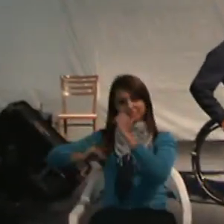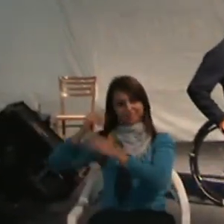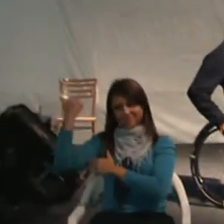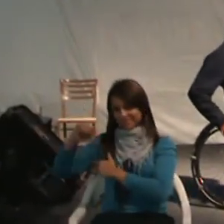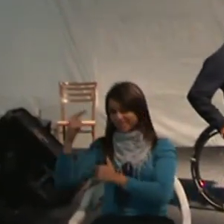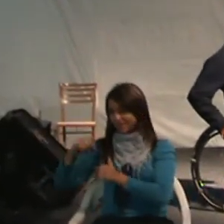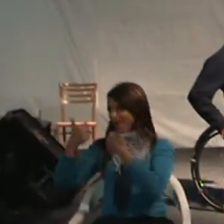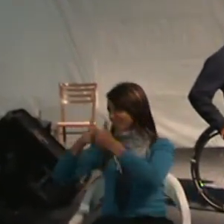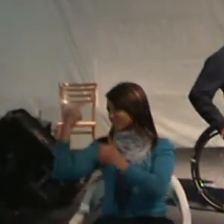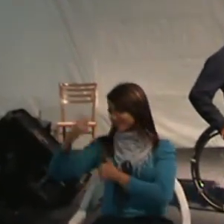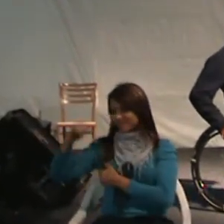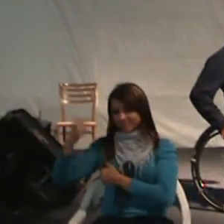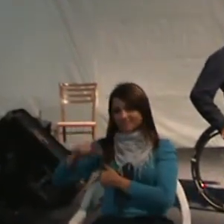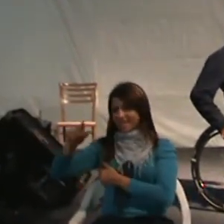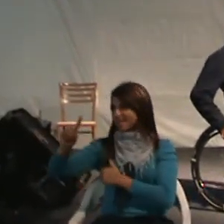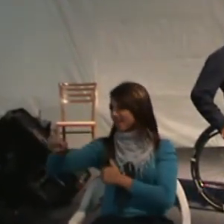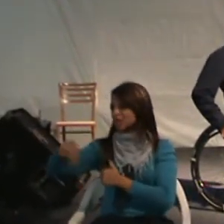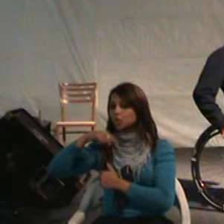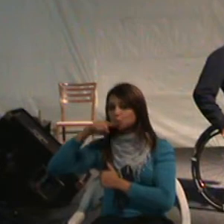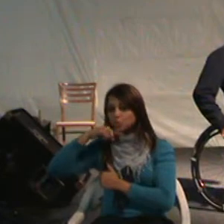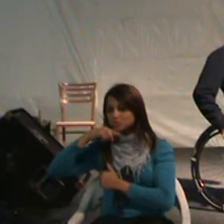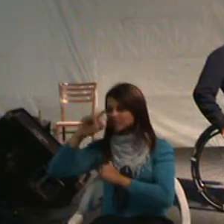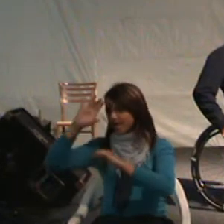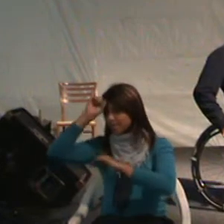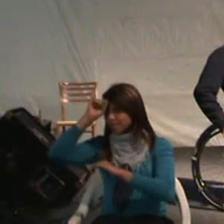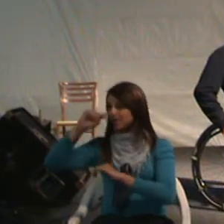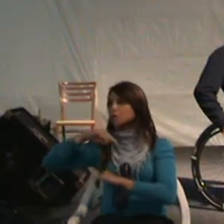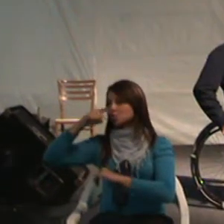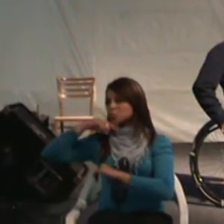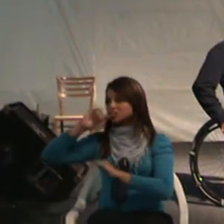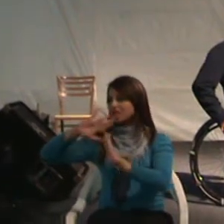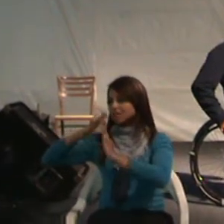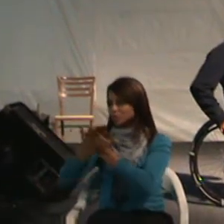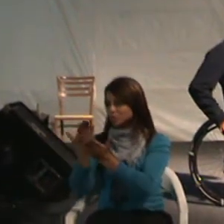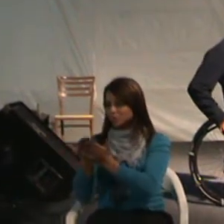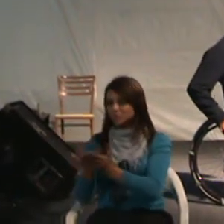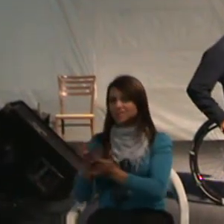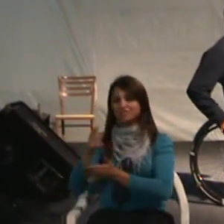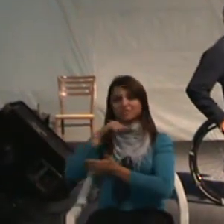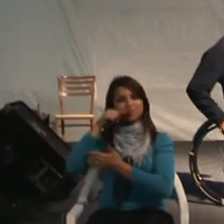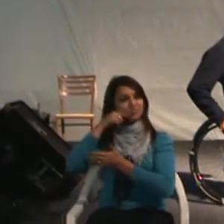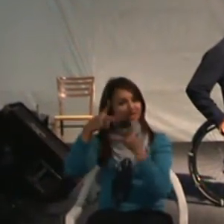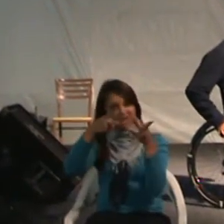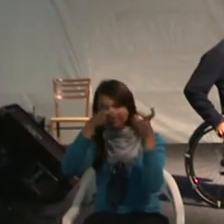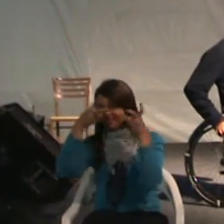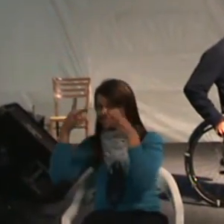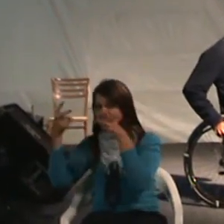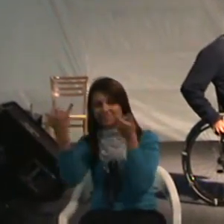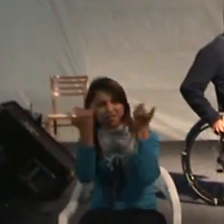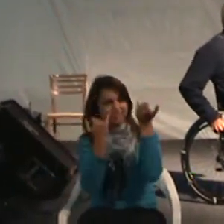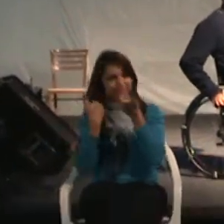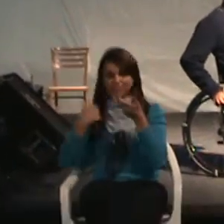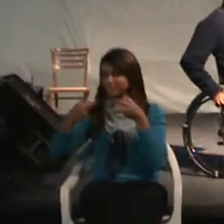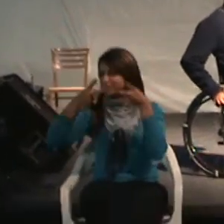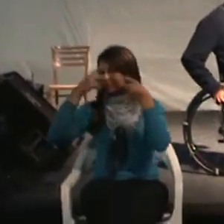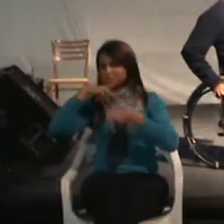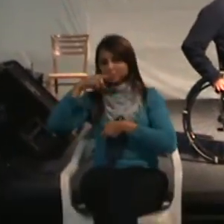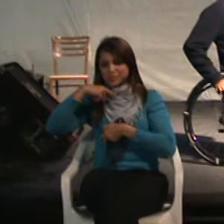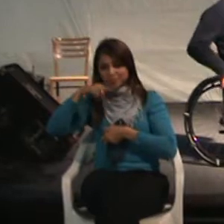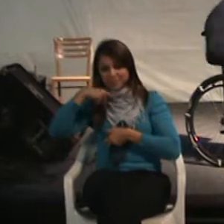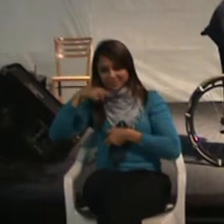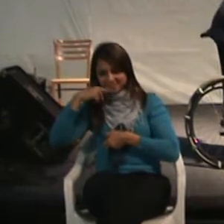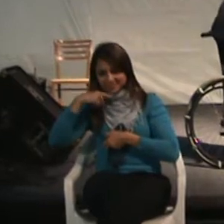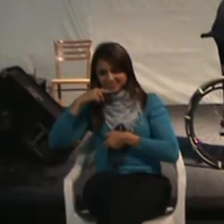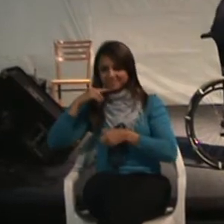chegou no mercado de trabalho, não consegue, não consegue aprender, não consegue perceber. A informação que